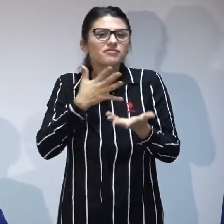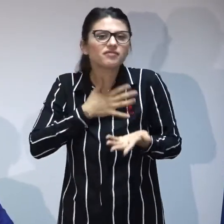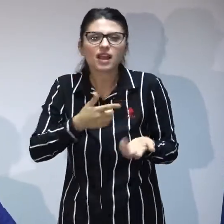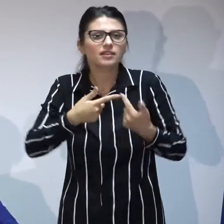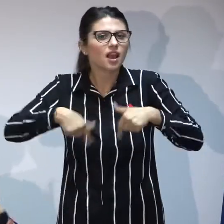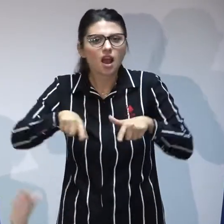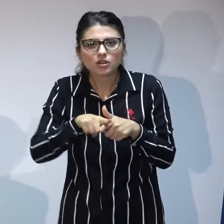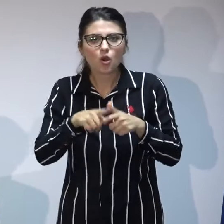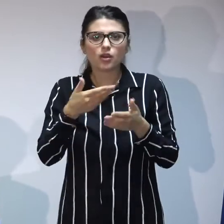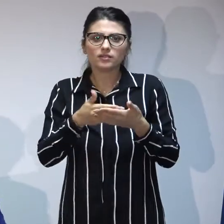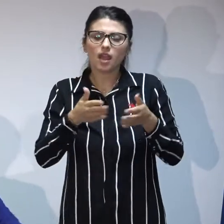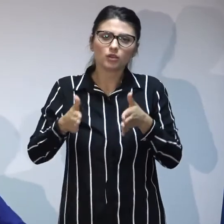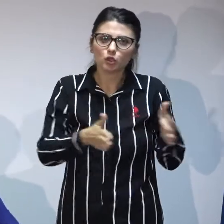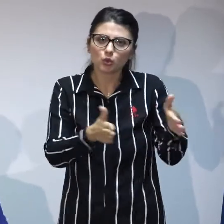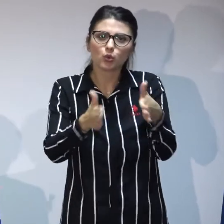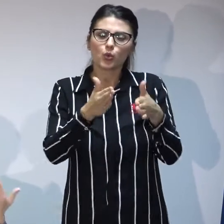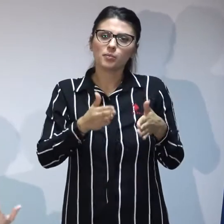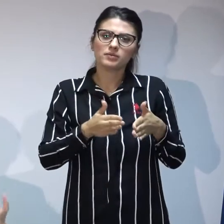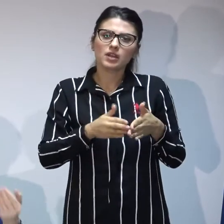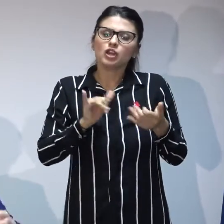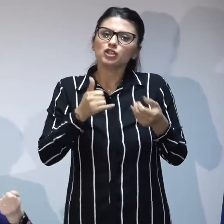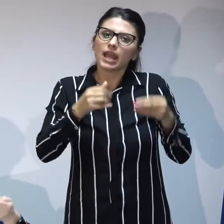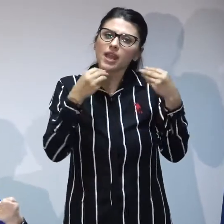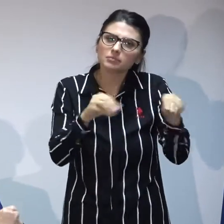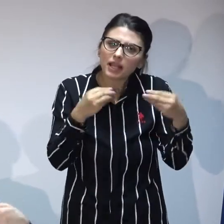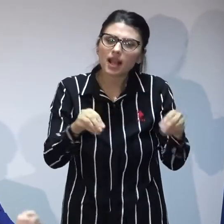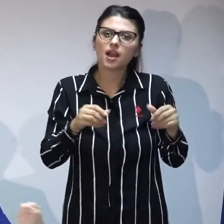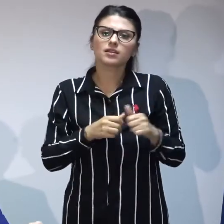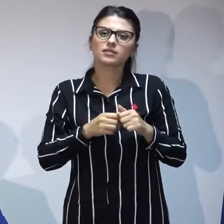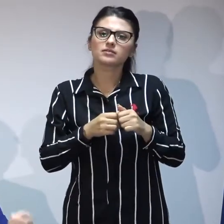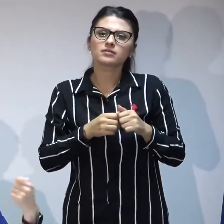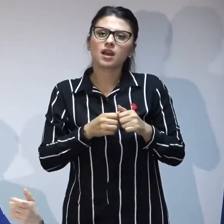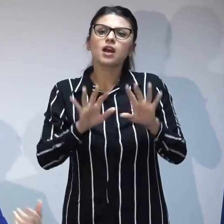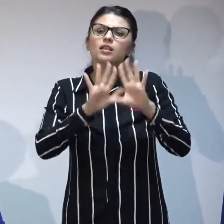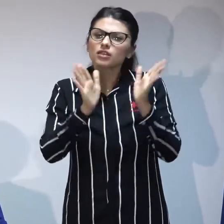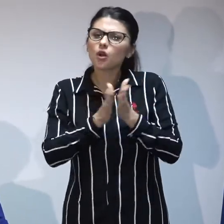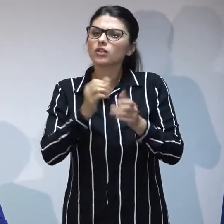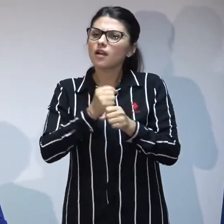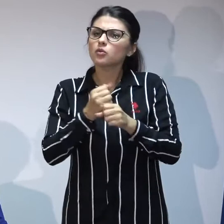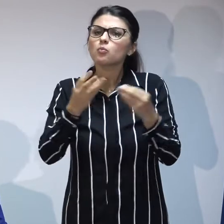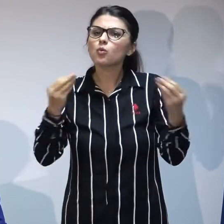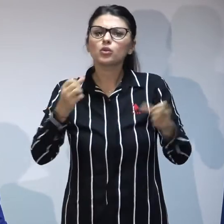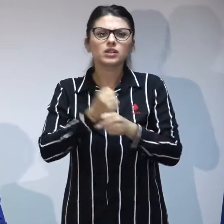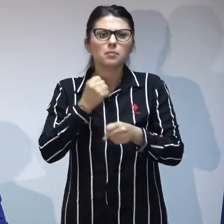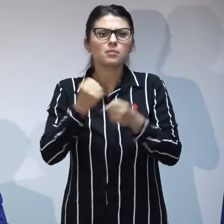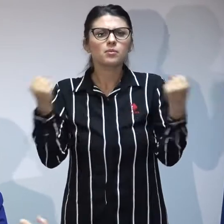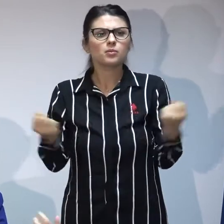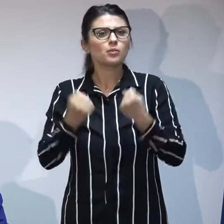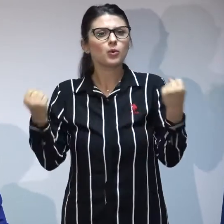și tocmai din acest motiv am făcut atâta muncă de unul la unul și vom face în continuare prin